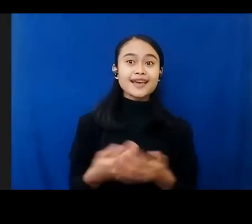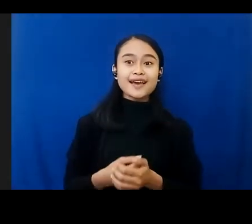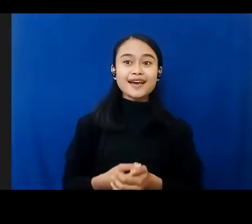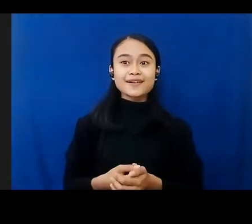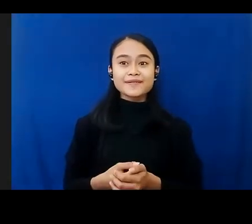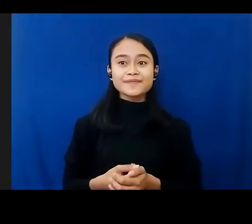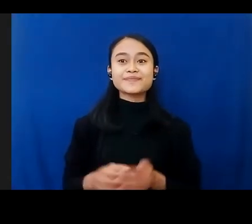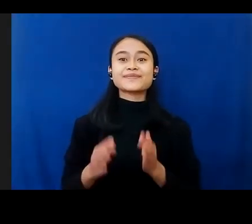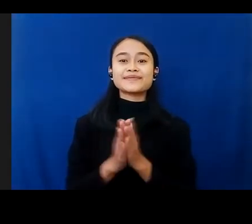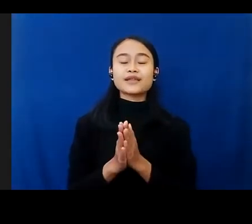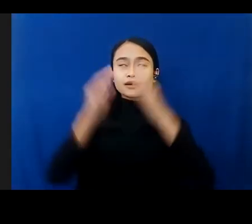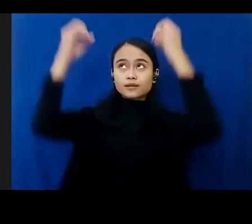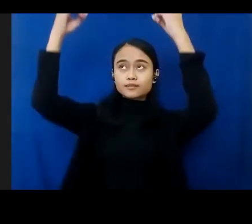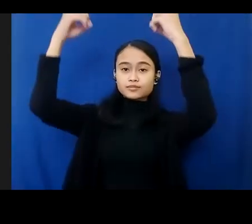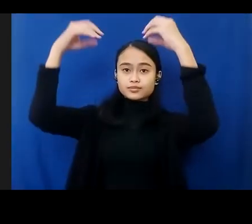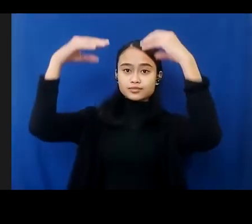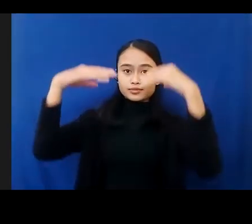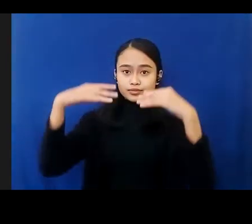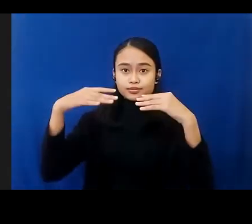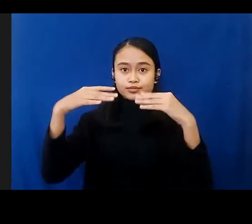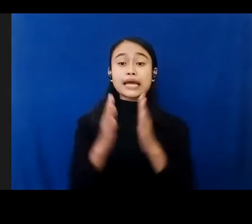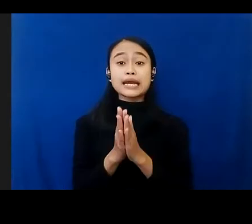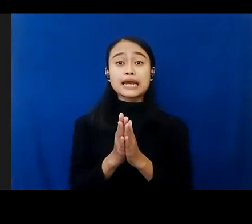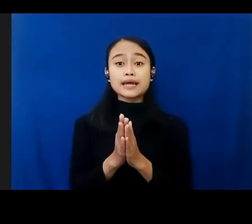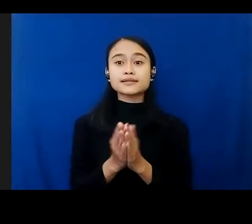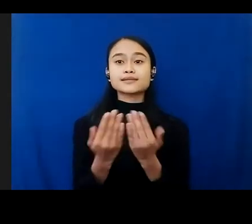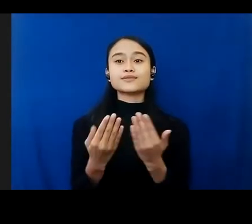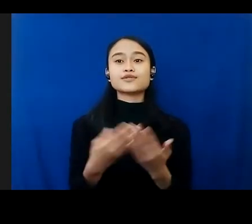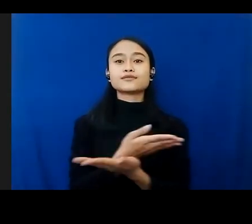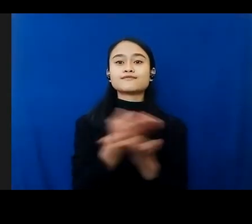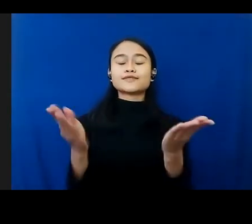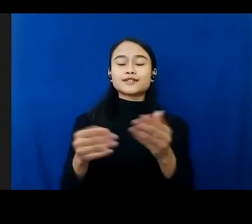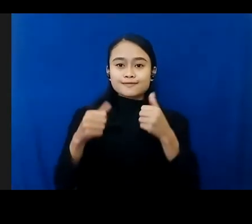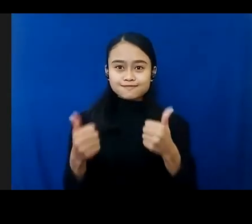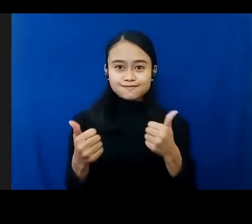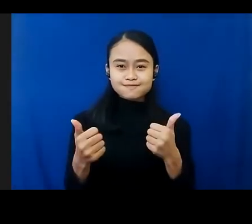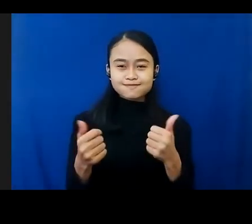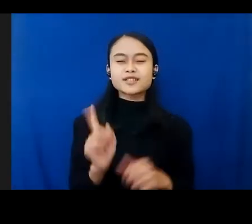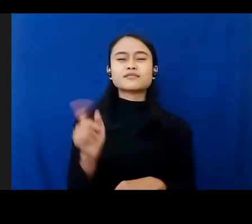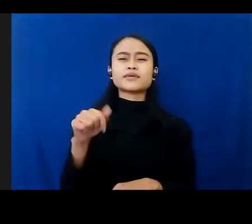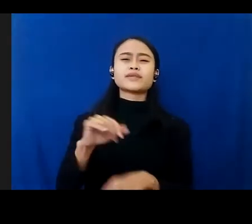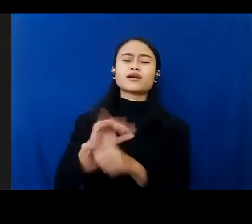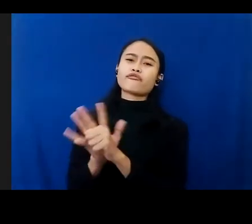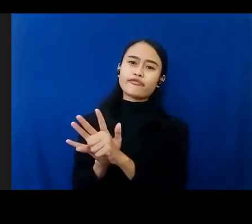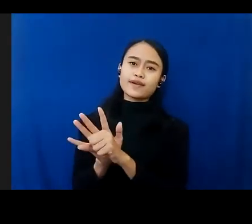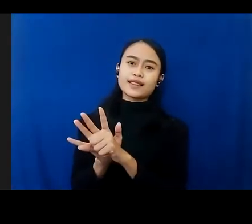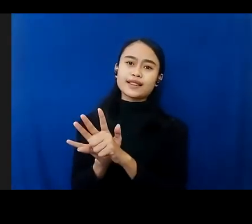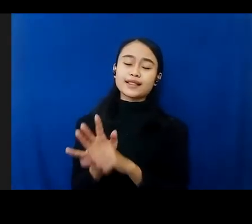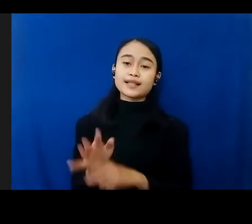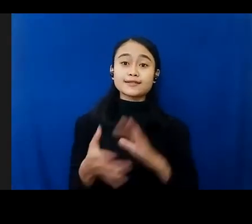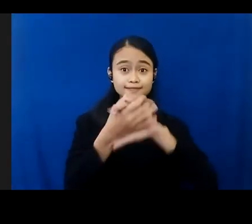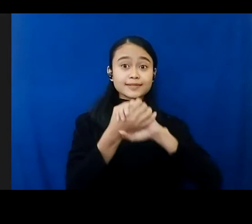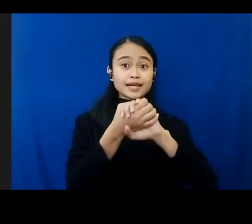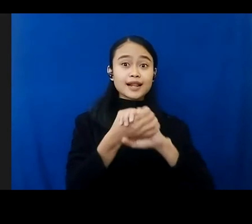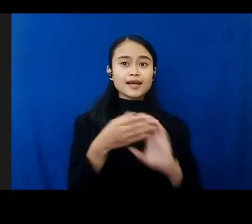juga keberkahan, dan semoga kita semua selalu dalam keadaan baik di masa pandemi seperti saat ini. Perkenalkan saya